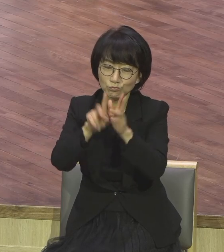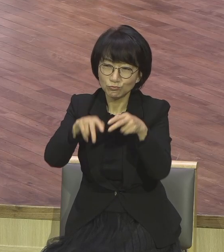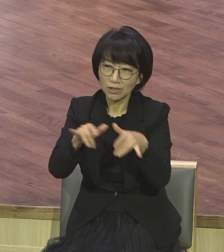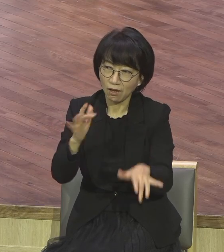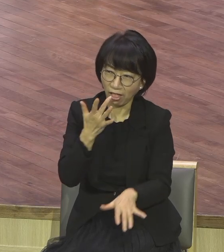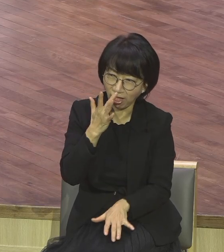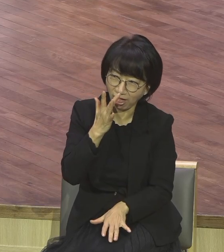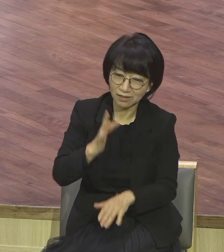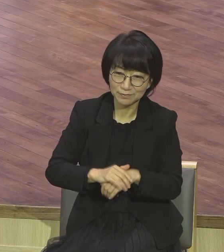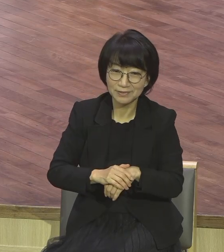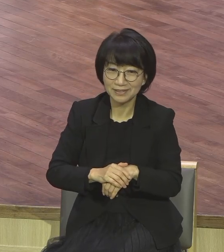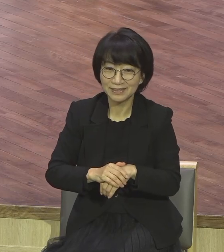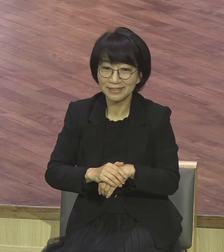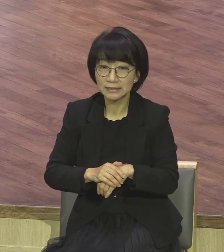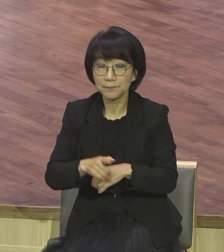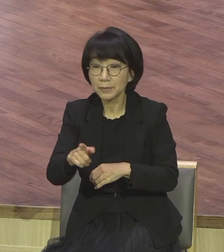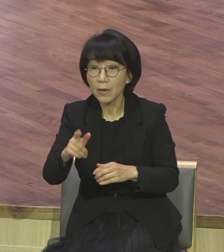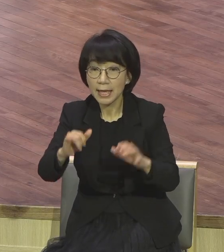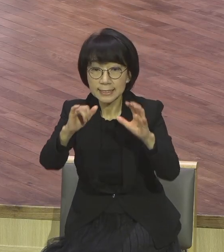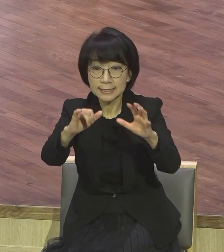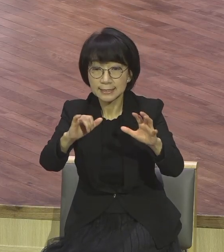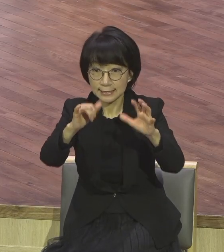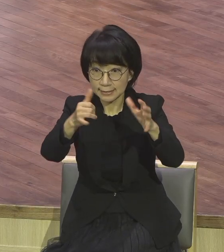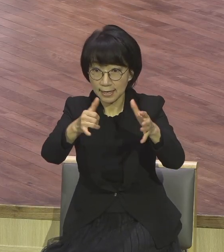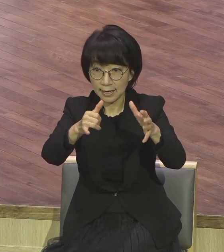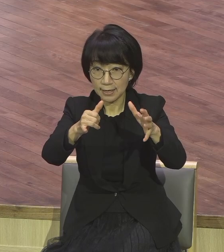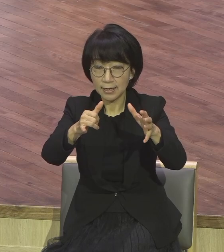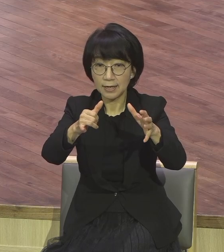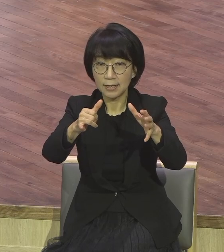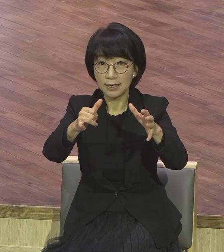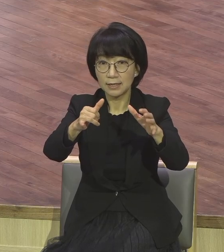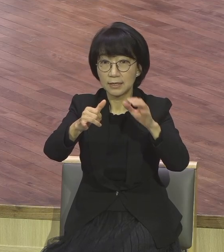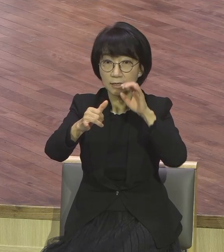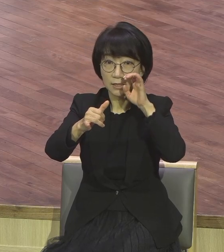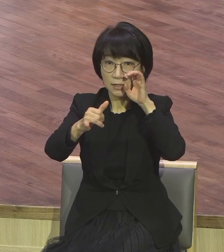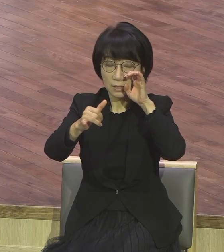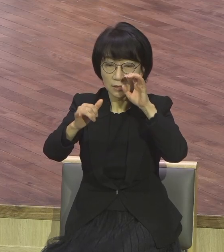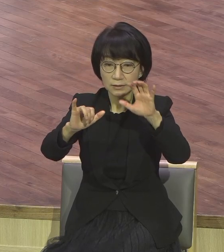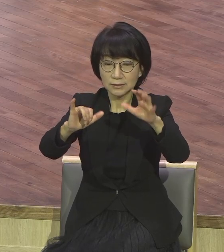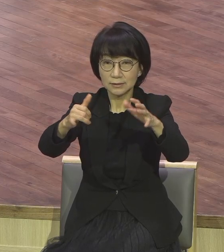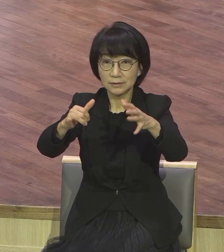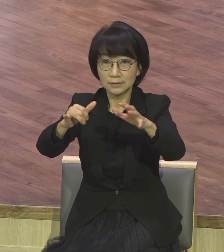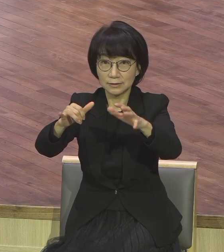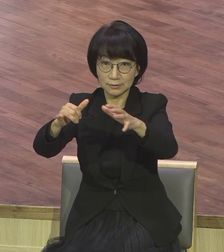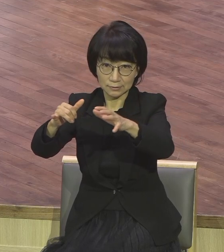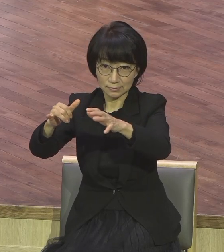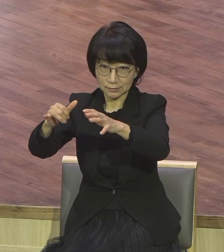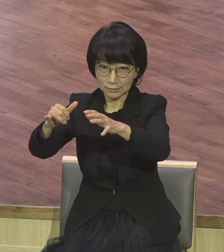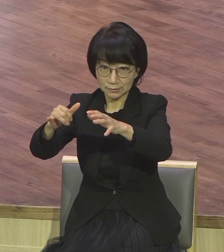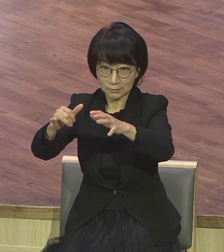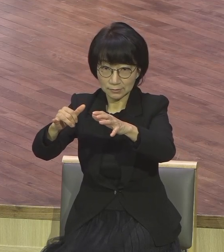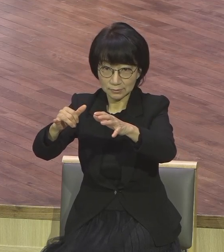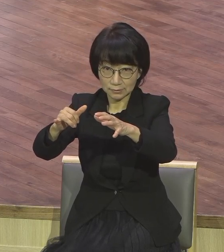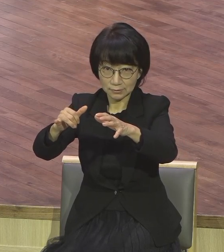세상에 우리 세상은 나를 포함해서 나 자신을 포함해서 다 세상이요. 나를 포함해서 세상이라고.